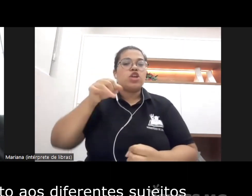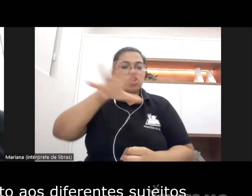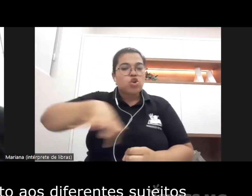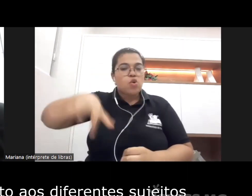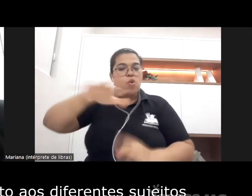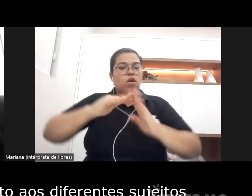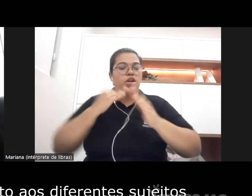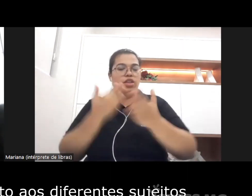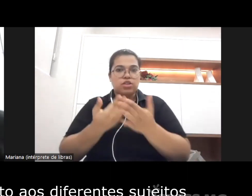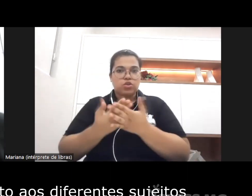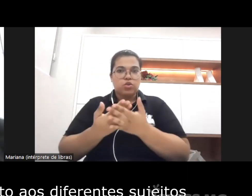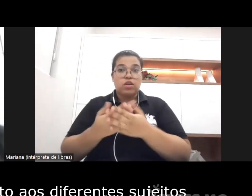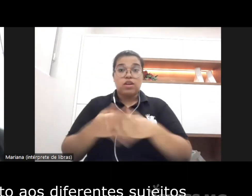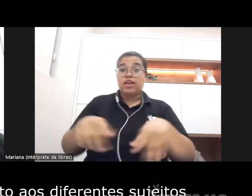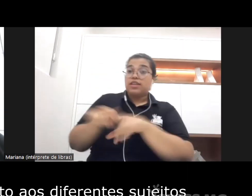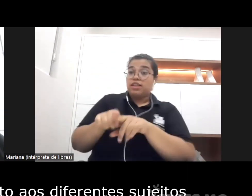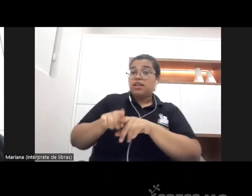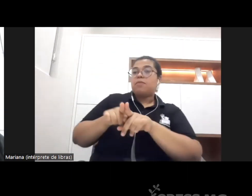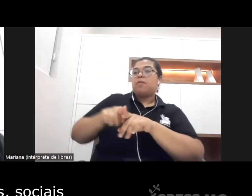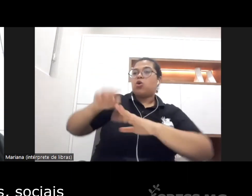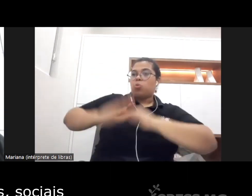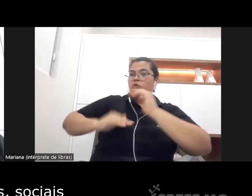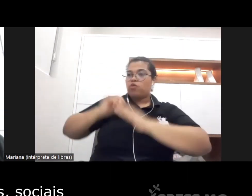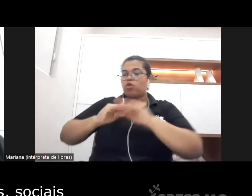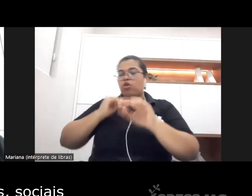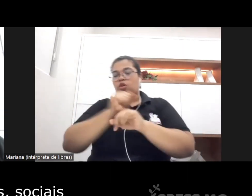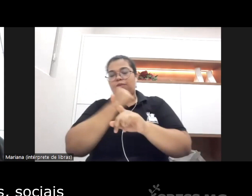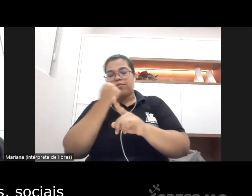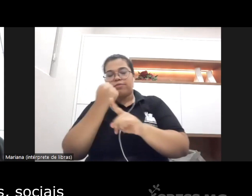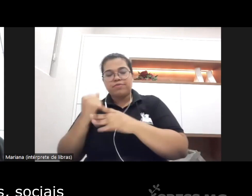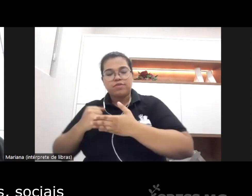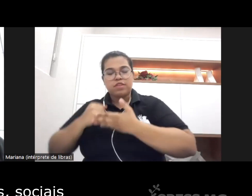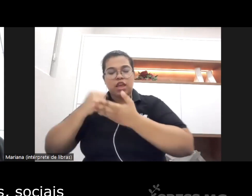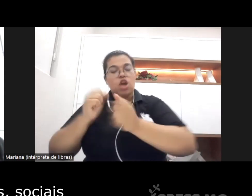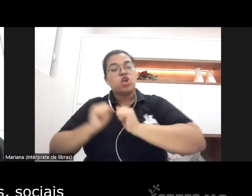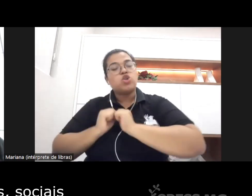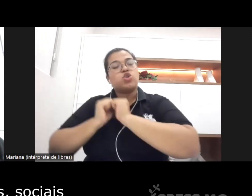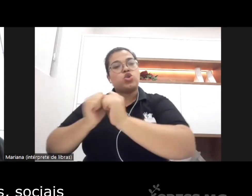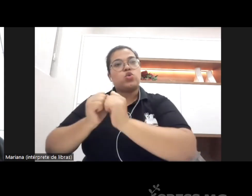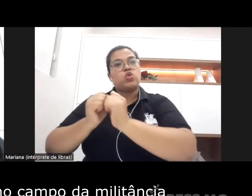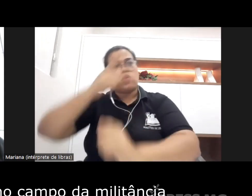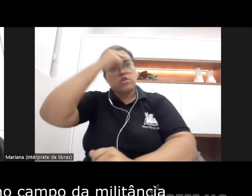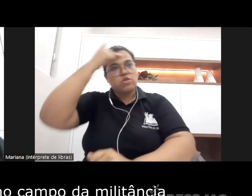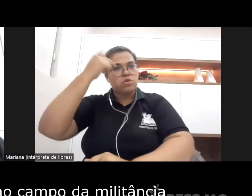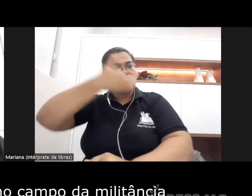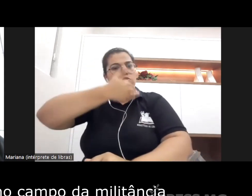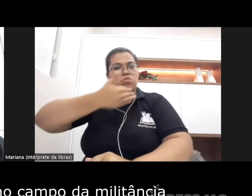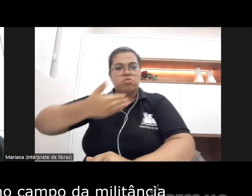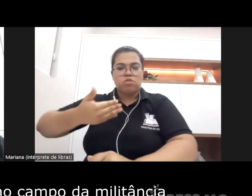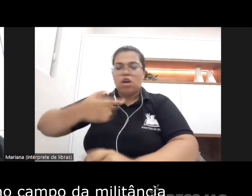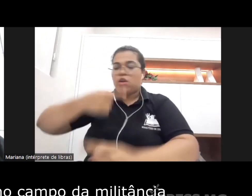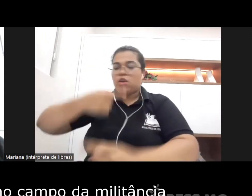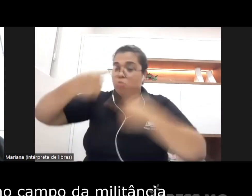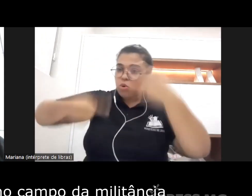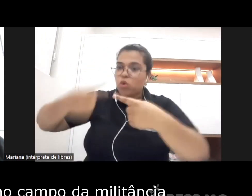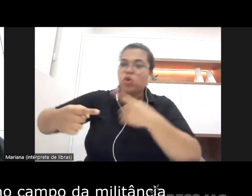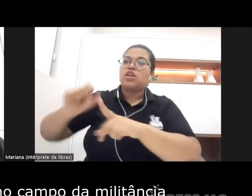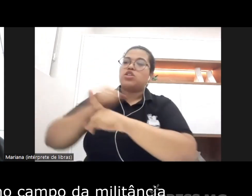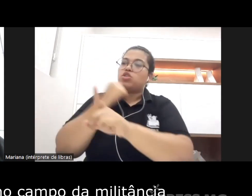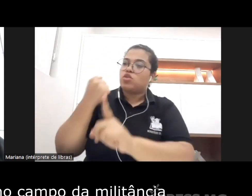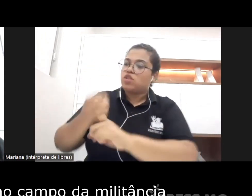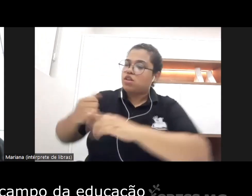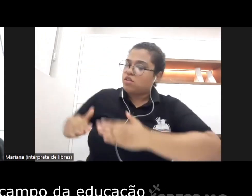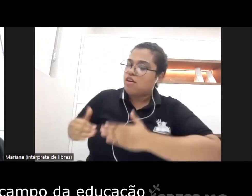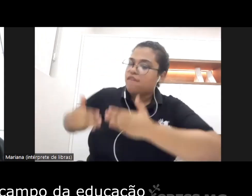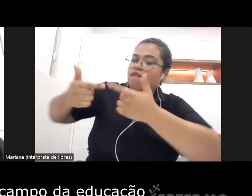atuação junto aos diferentes sujeitos políticos sociais que atuam também no campo da